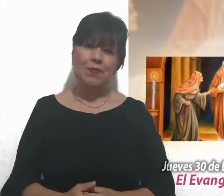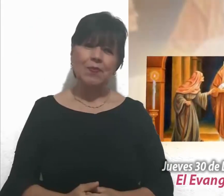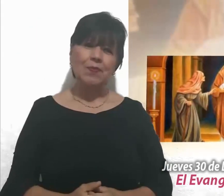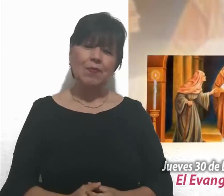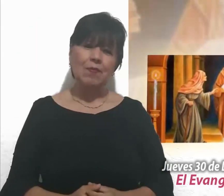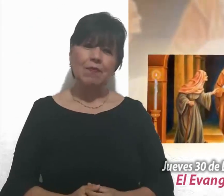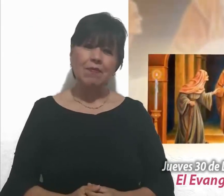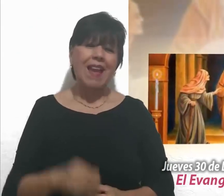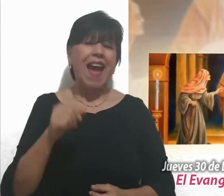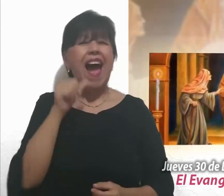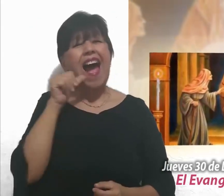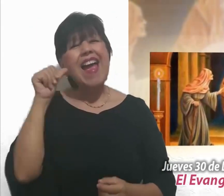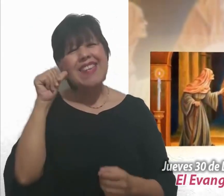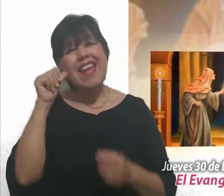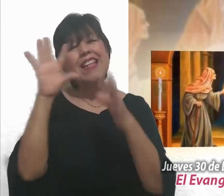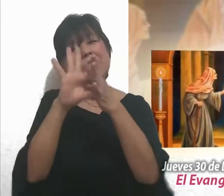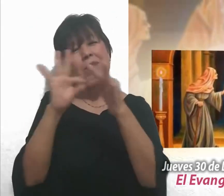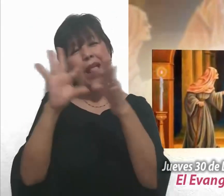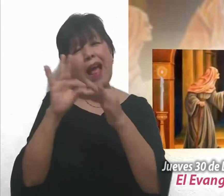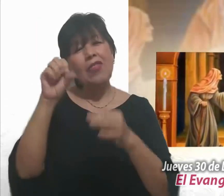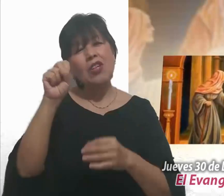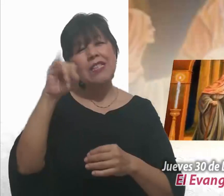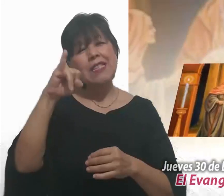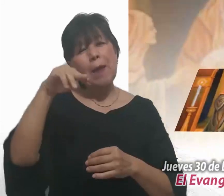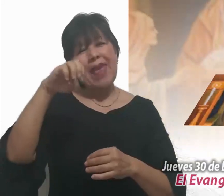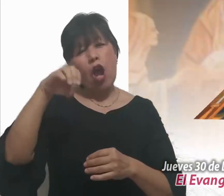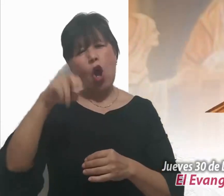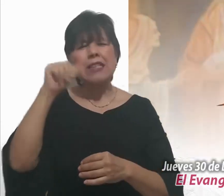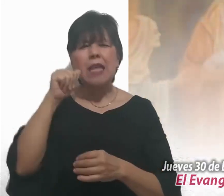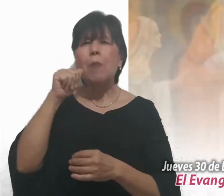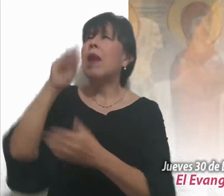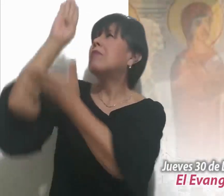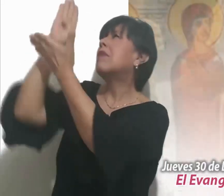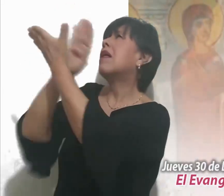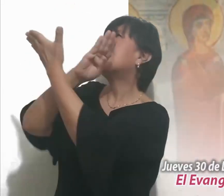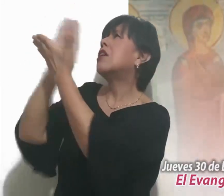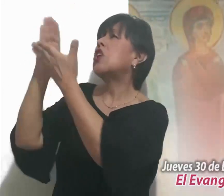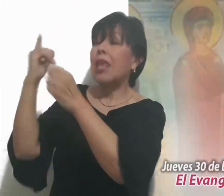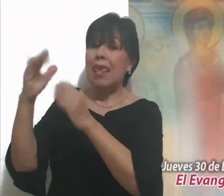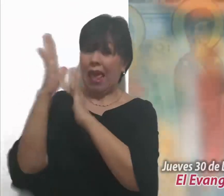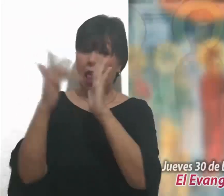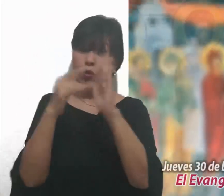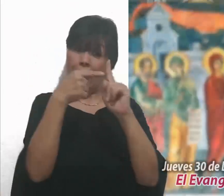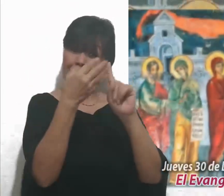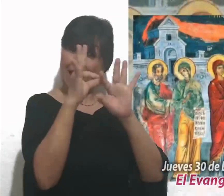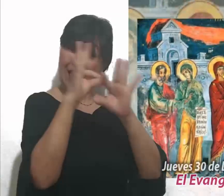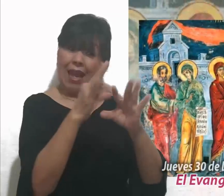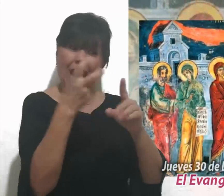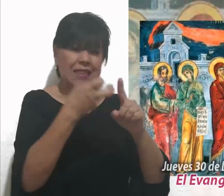Ayer contemplábamos al anciano Simeón que bendecía al Señor y nos presentaba a Jesús como la verdadera luz.